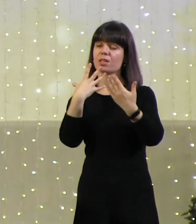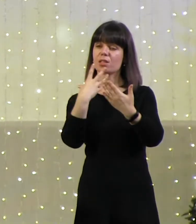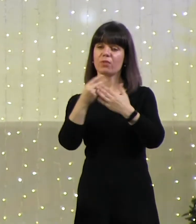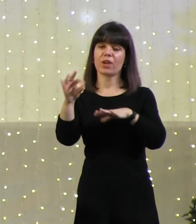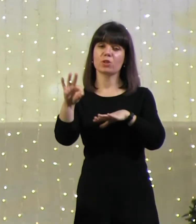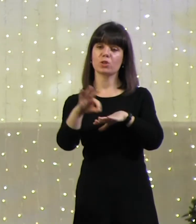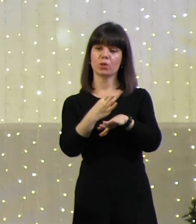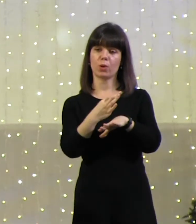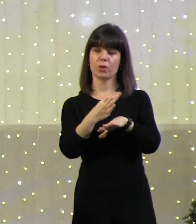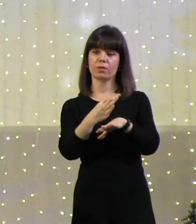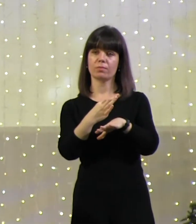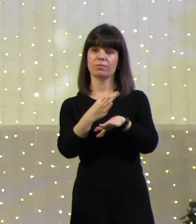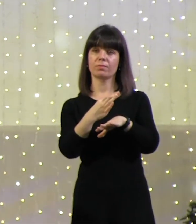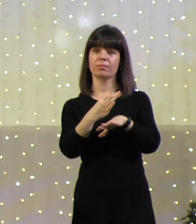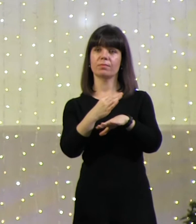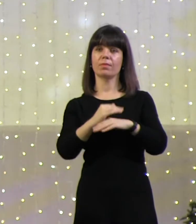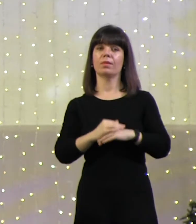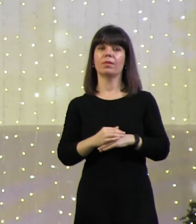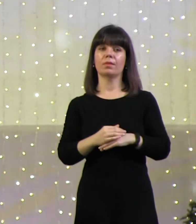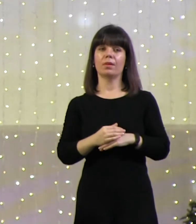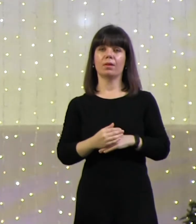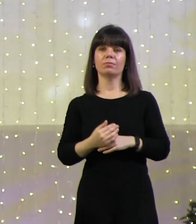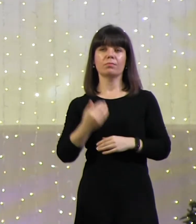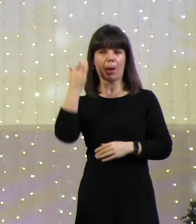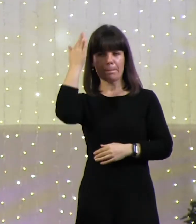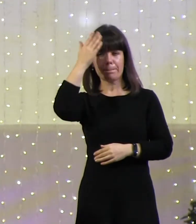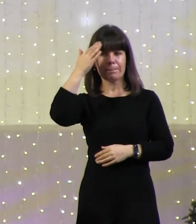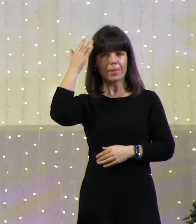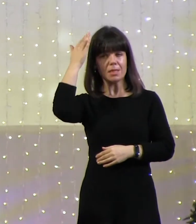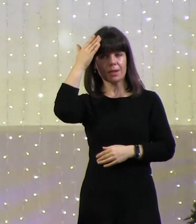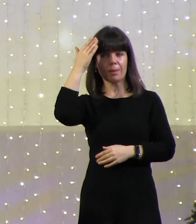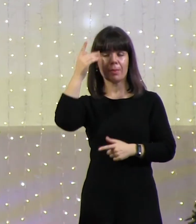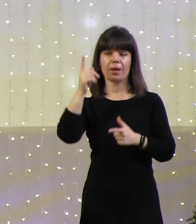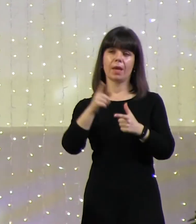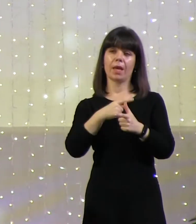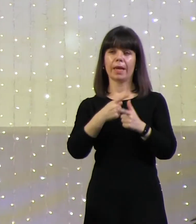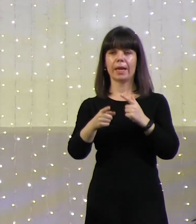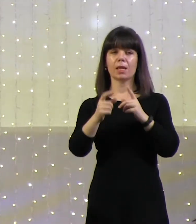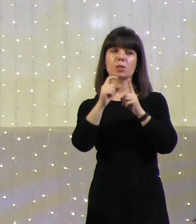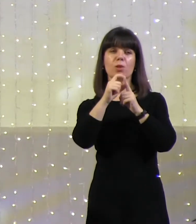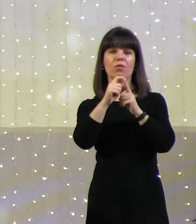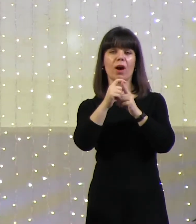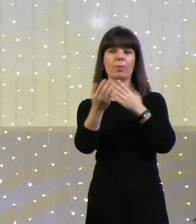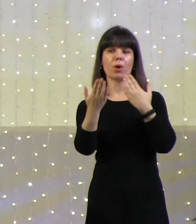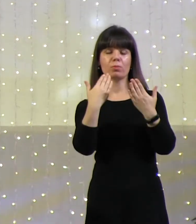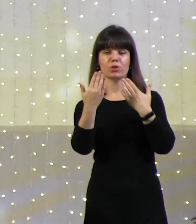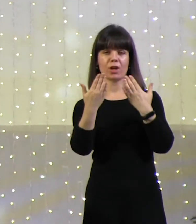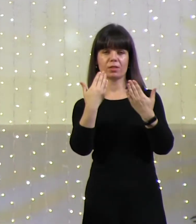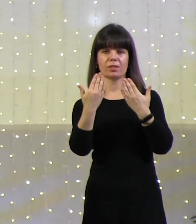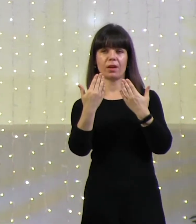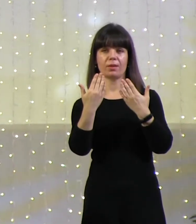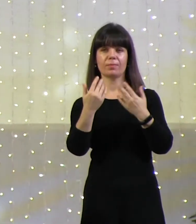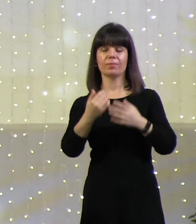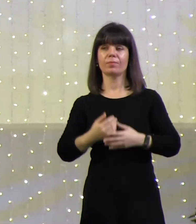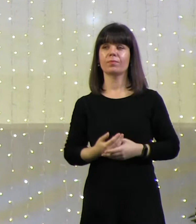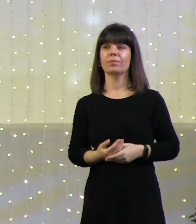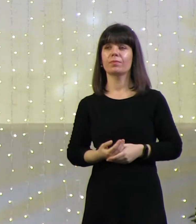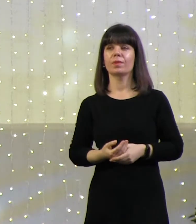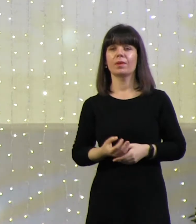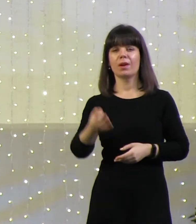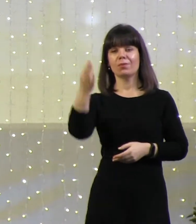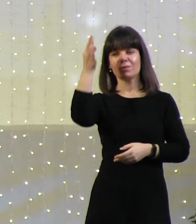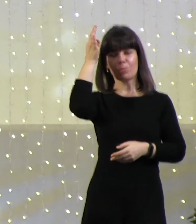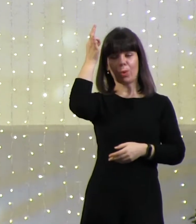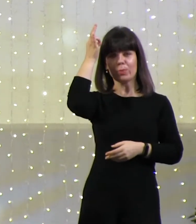женой? На уровне мысли он с ней общался? Или на уровне слов он с ней общался? Если вы помните,